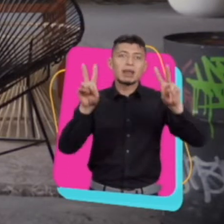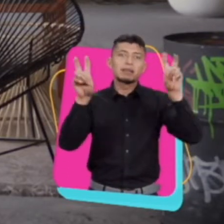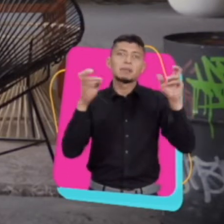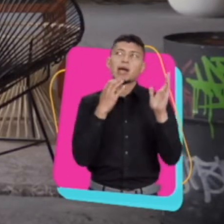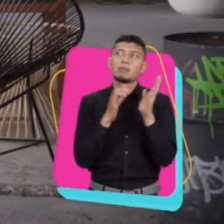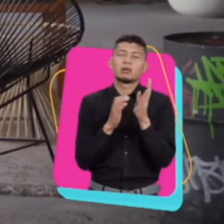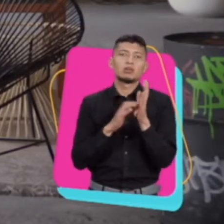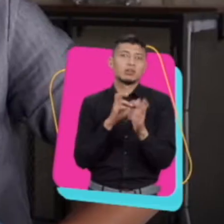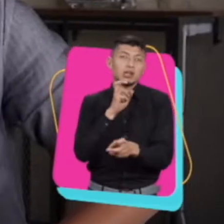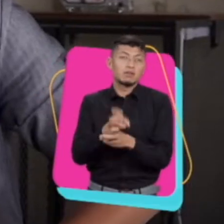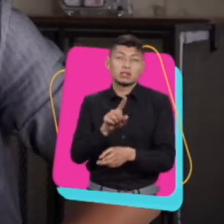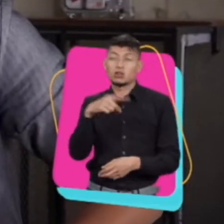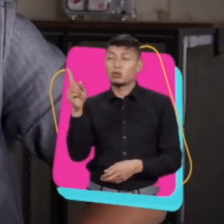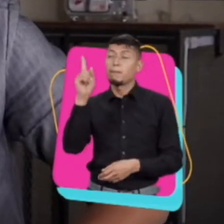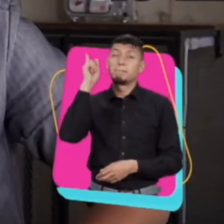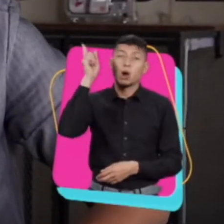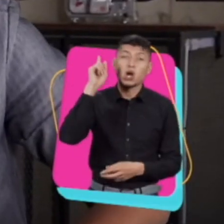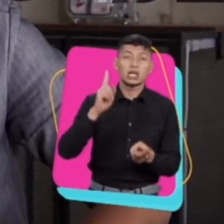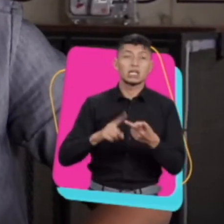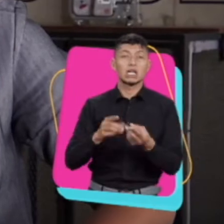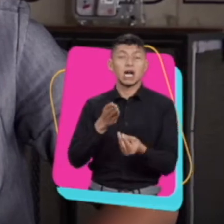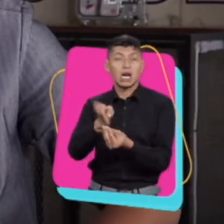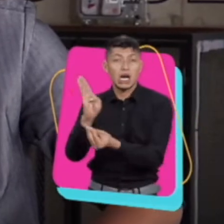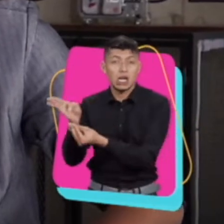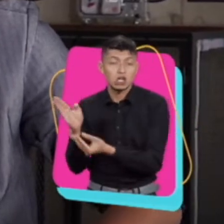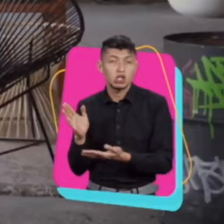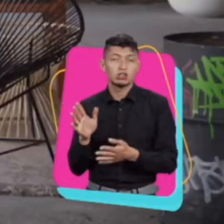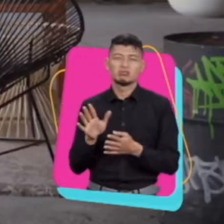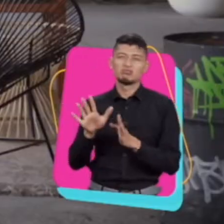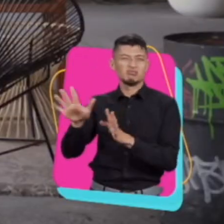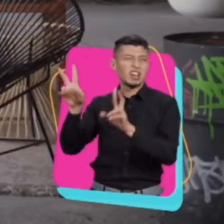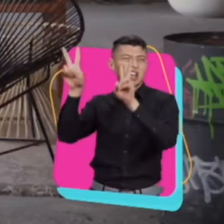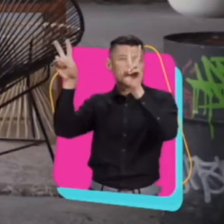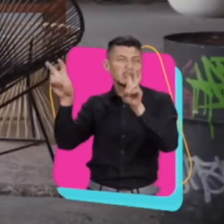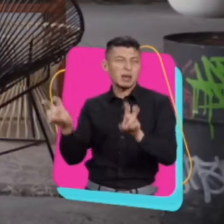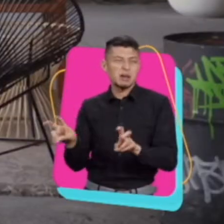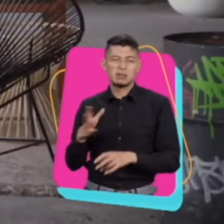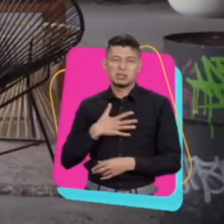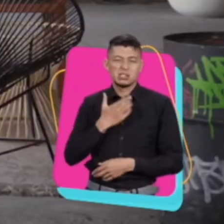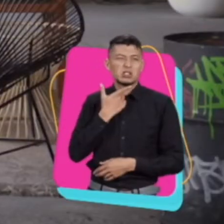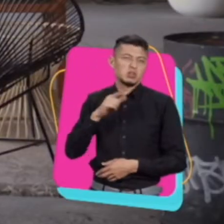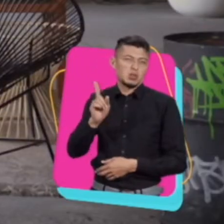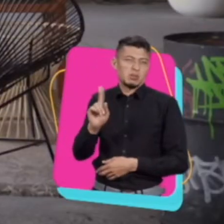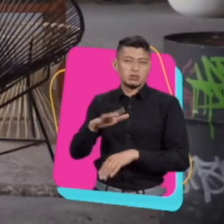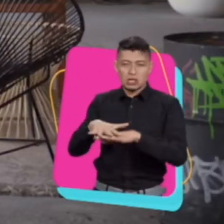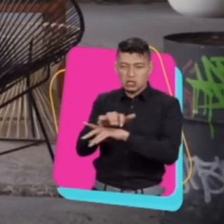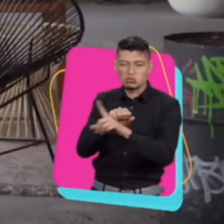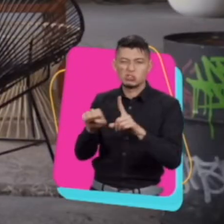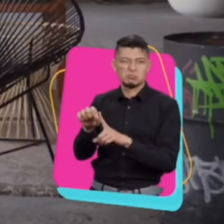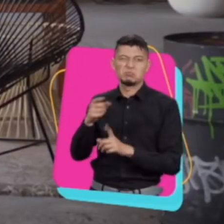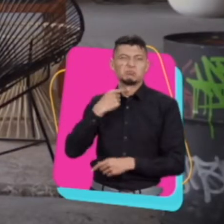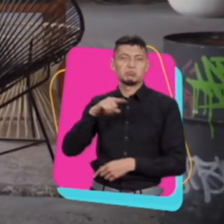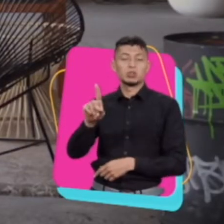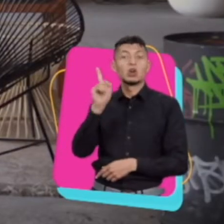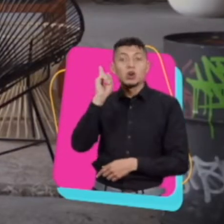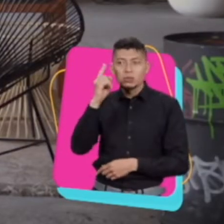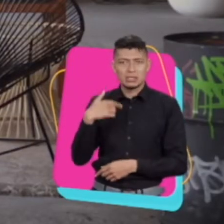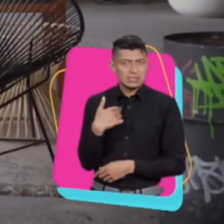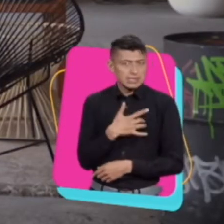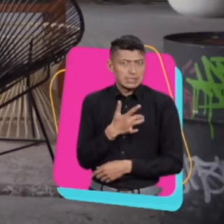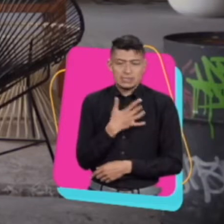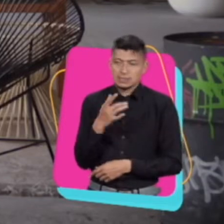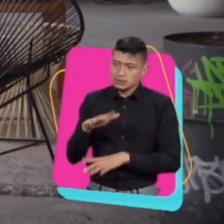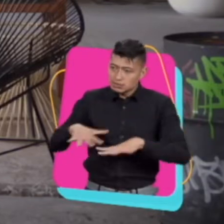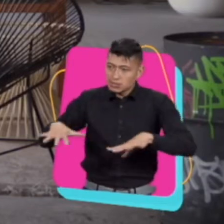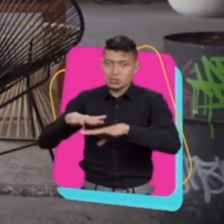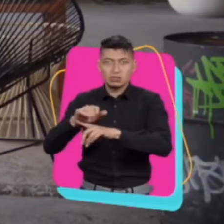personales temas como, no sé, más difíciles como política o religiones. A mí no me gusta mucho hablar de eso en las